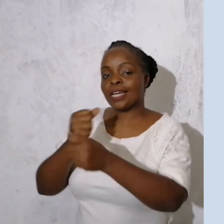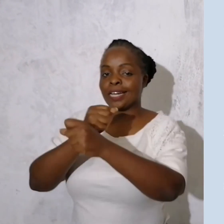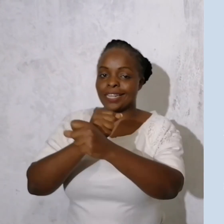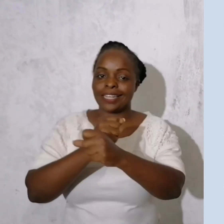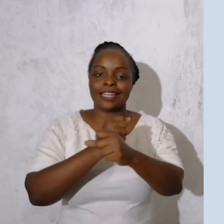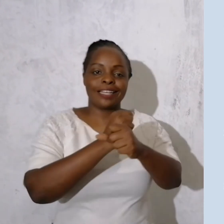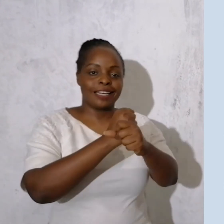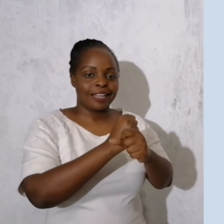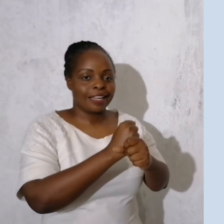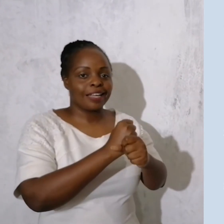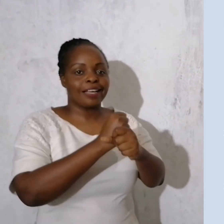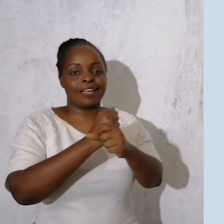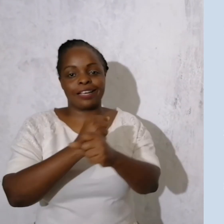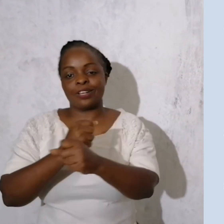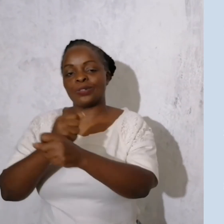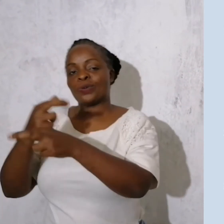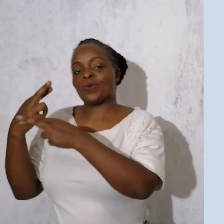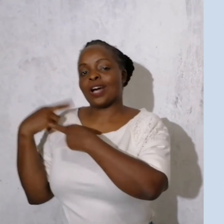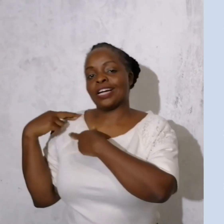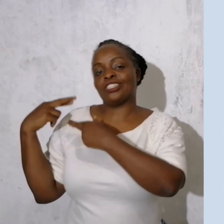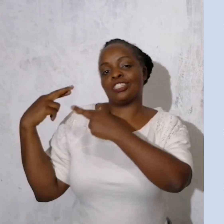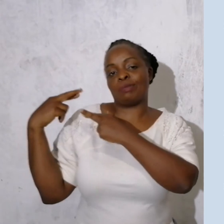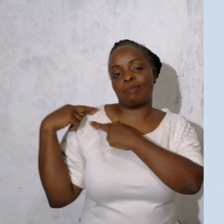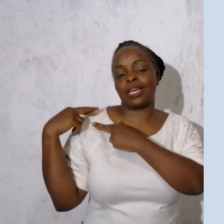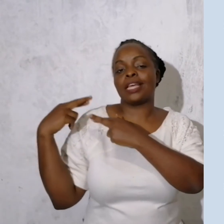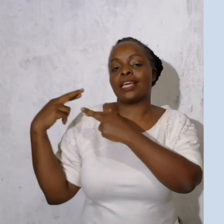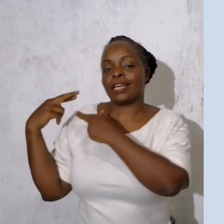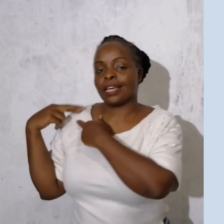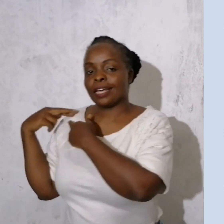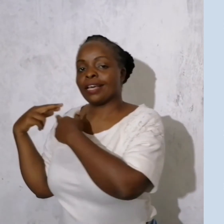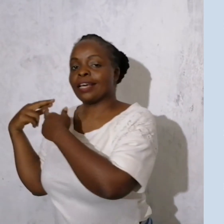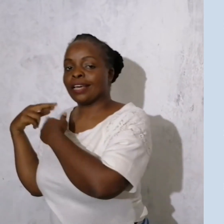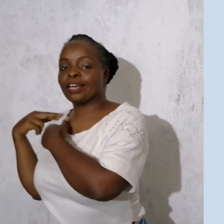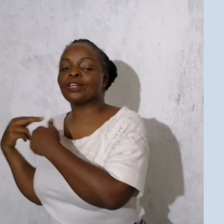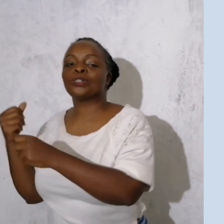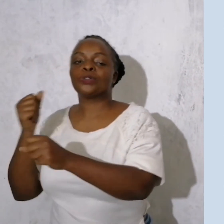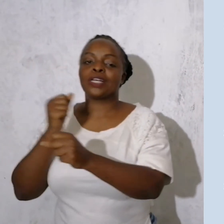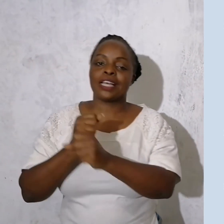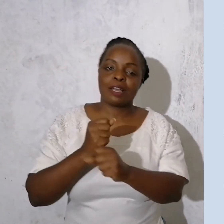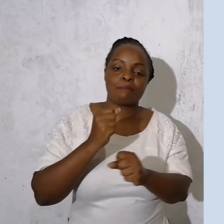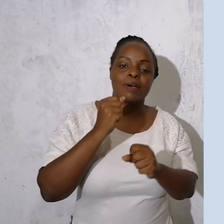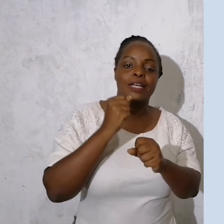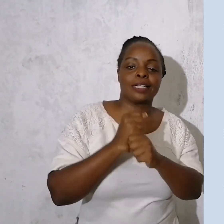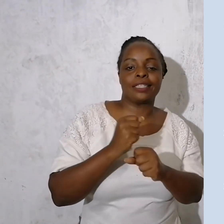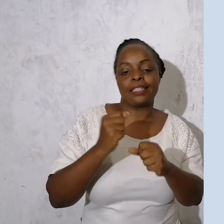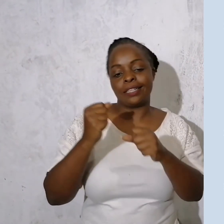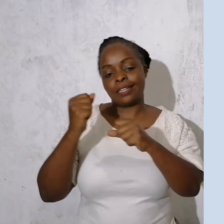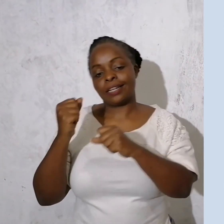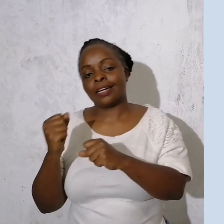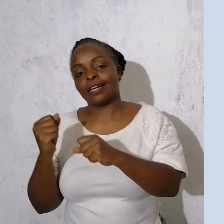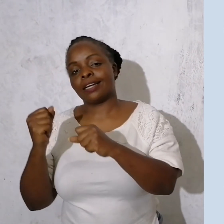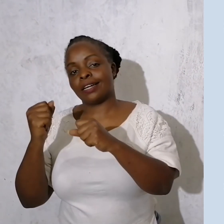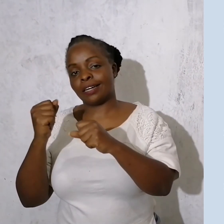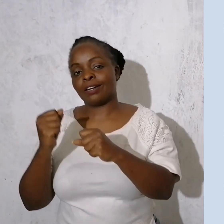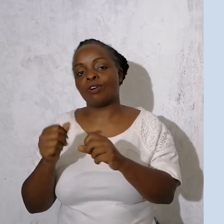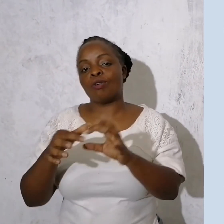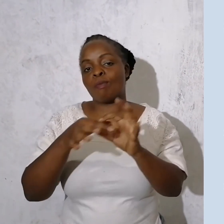tu ilimbe, Tuwajibite, Jumuli ya yetu,